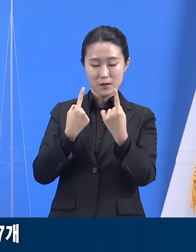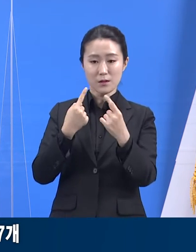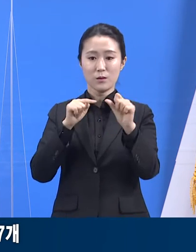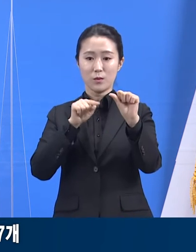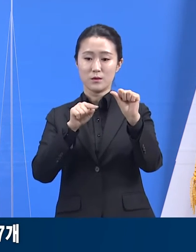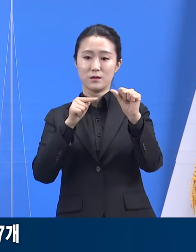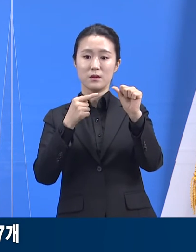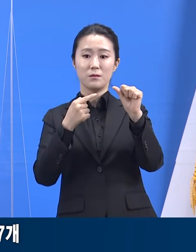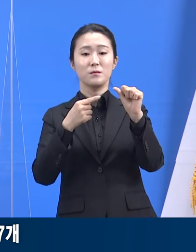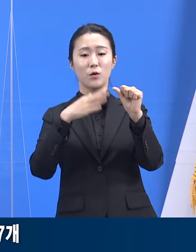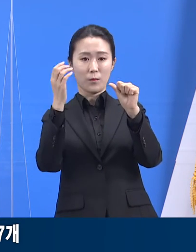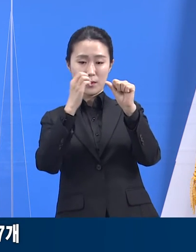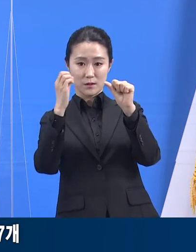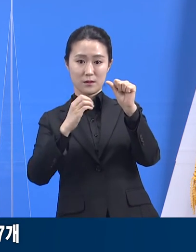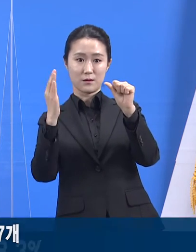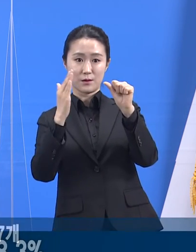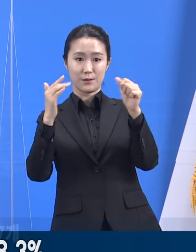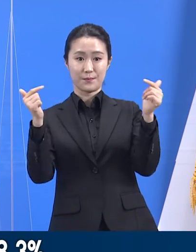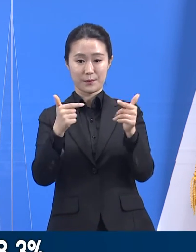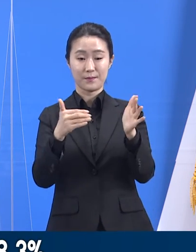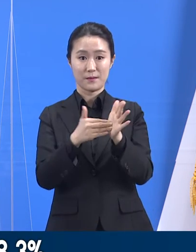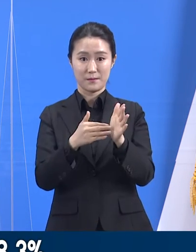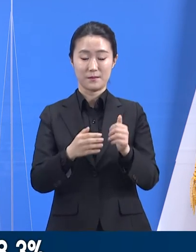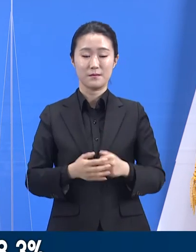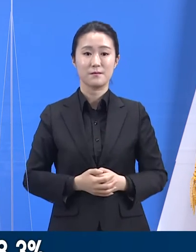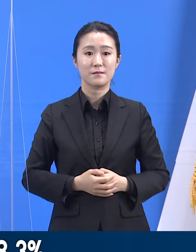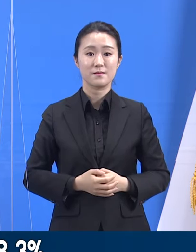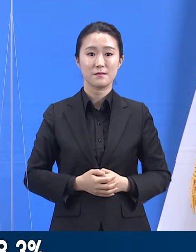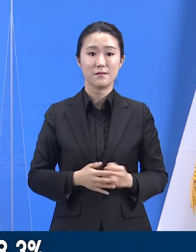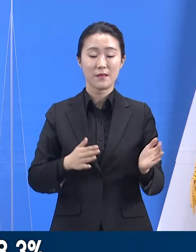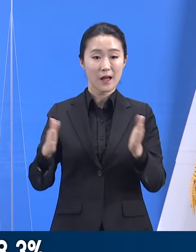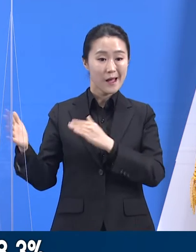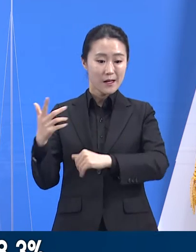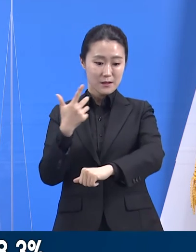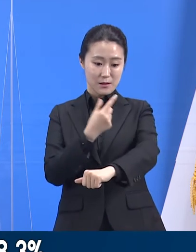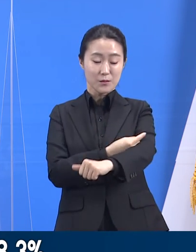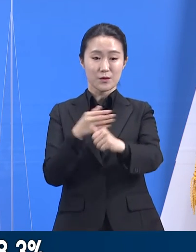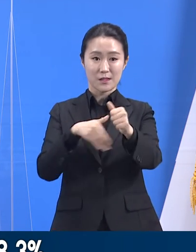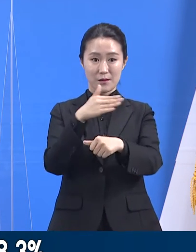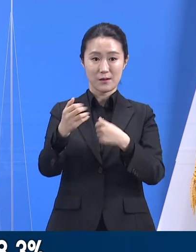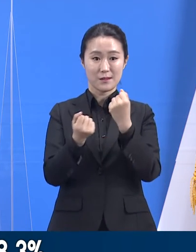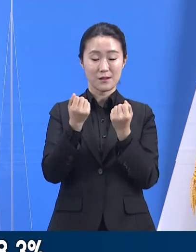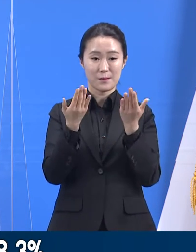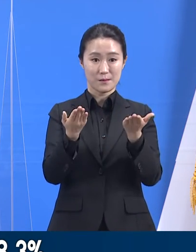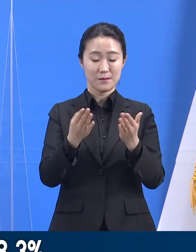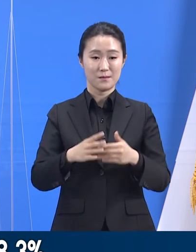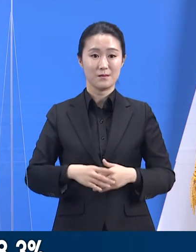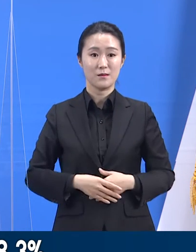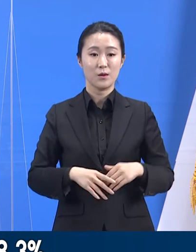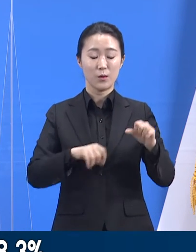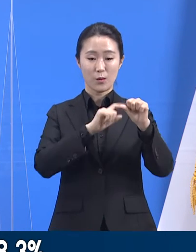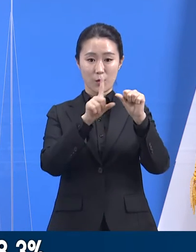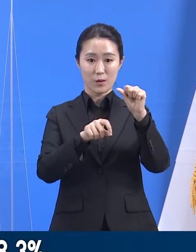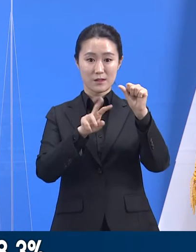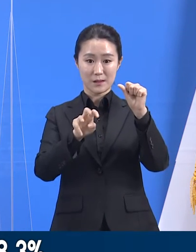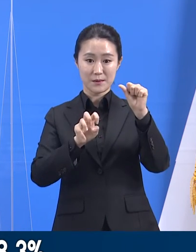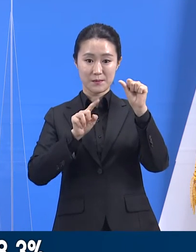다음은 경기도 코로나19 예방접종 현황입니다. 5월 31일 18시 기준